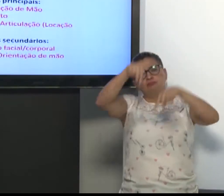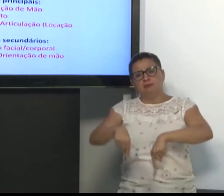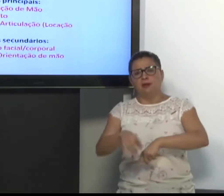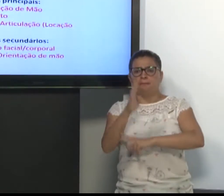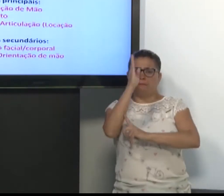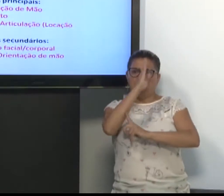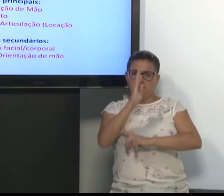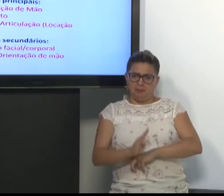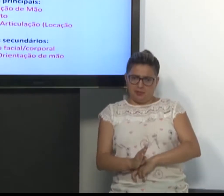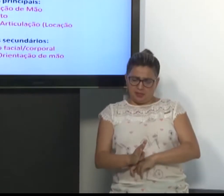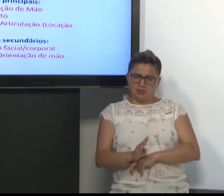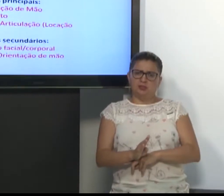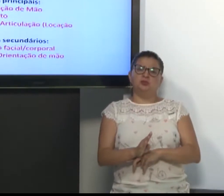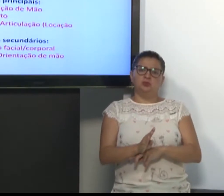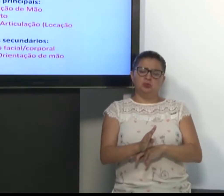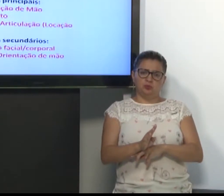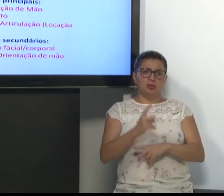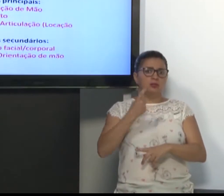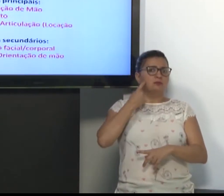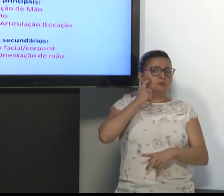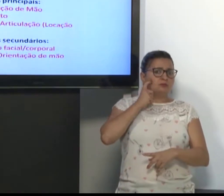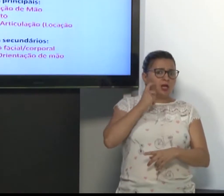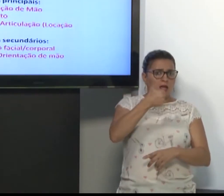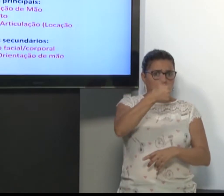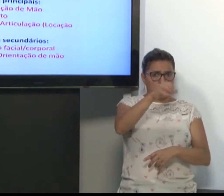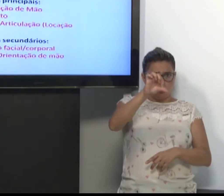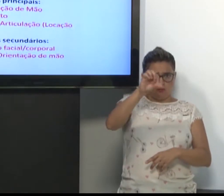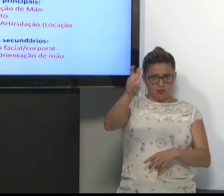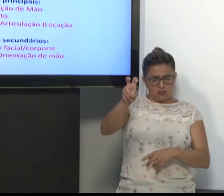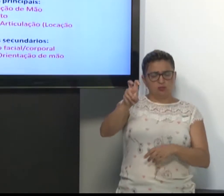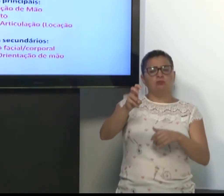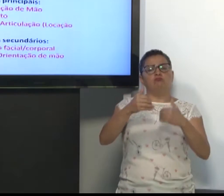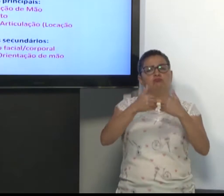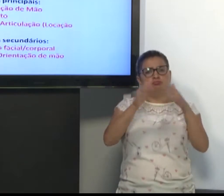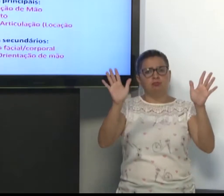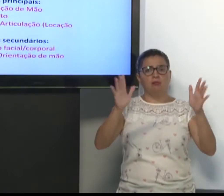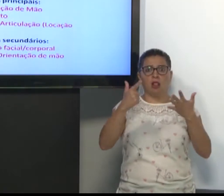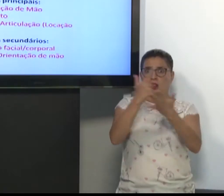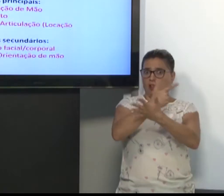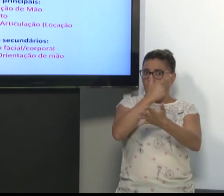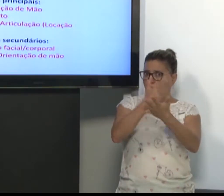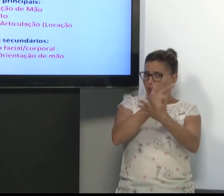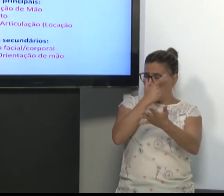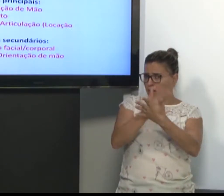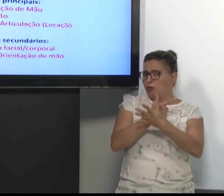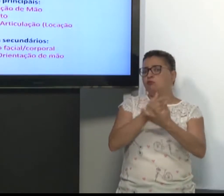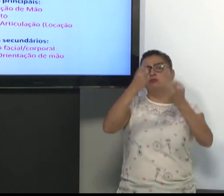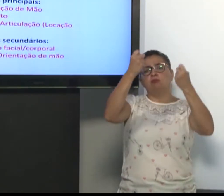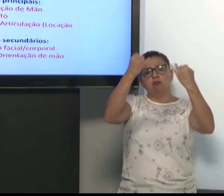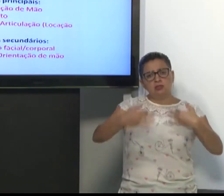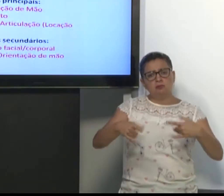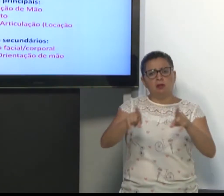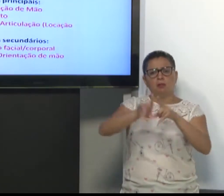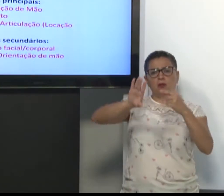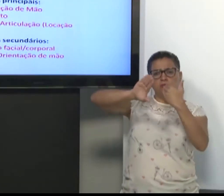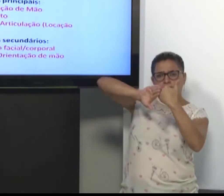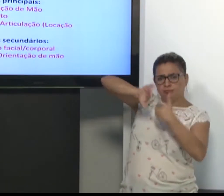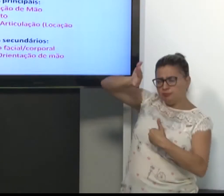depois é que chegou aqui no Brasil. Então, tem vários livros explicando sobre isso aqui.